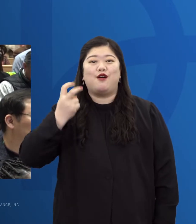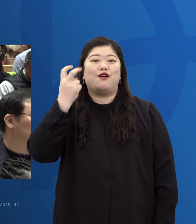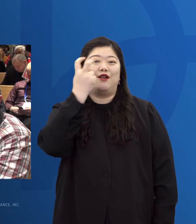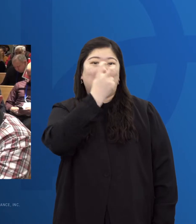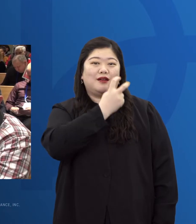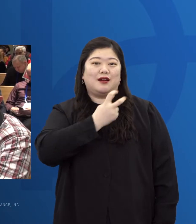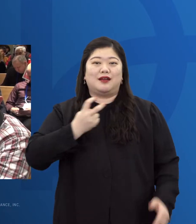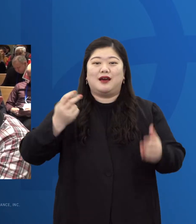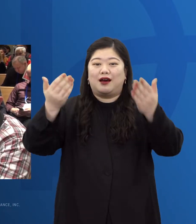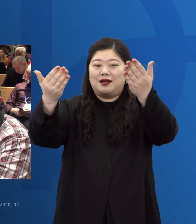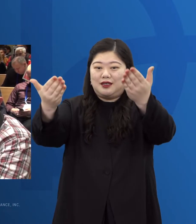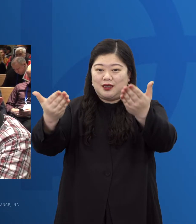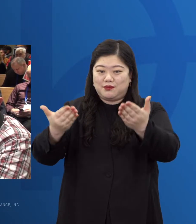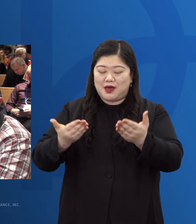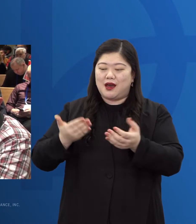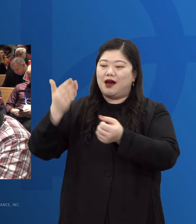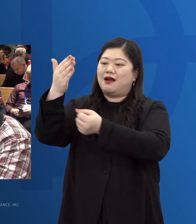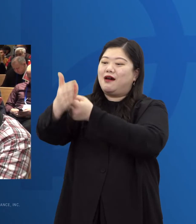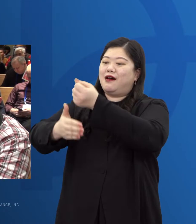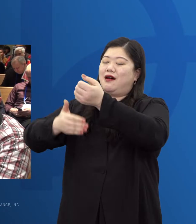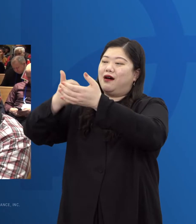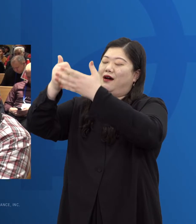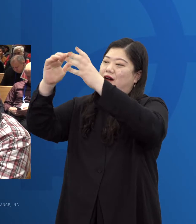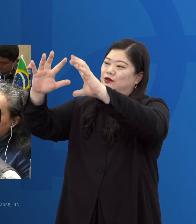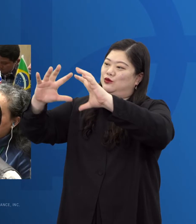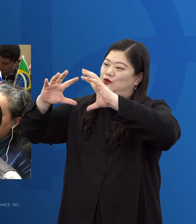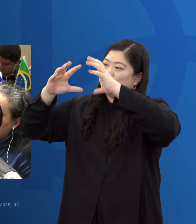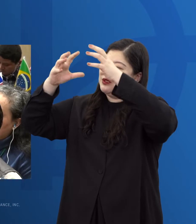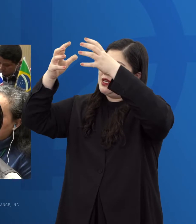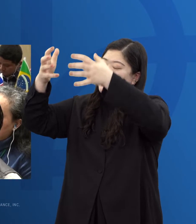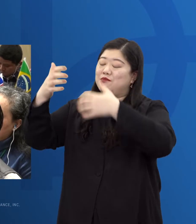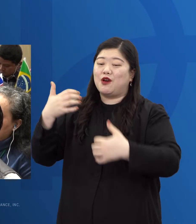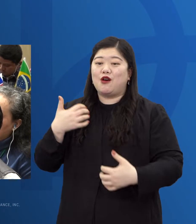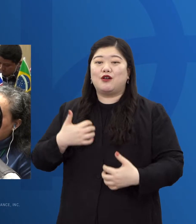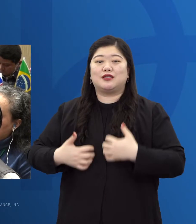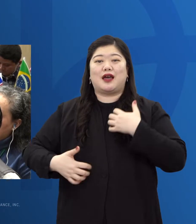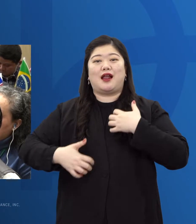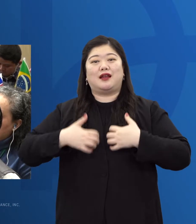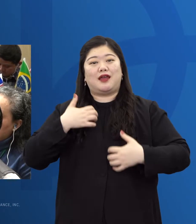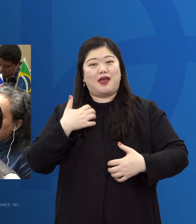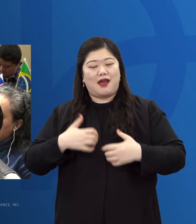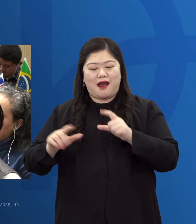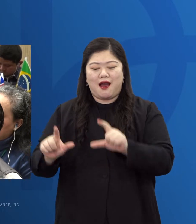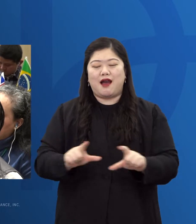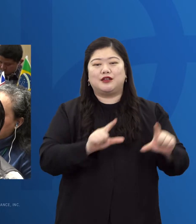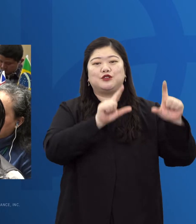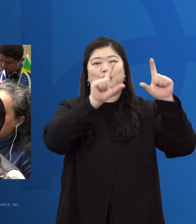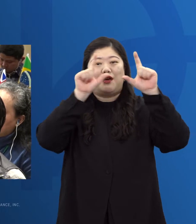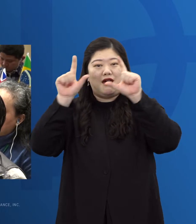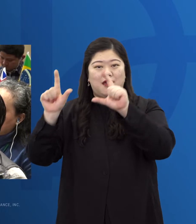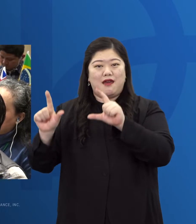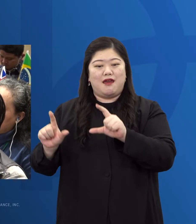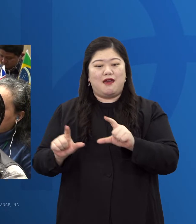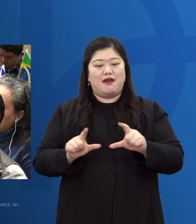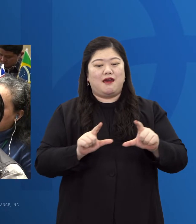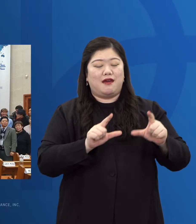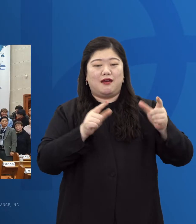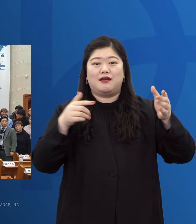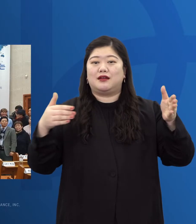하나님 나라 누리며 살게 하셨네